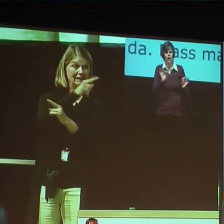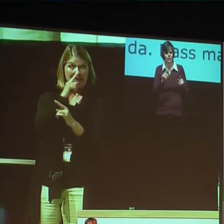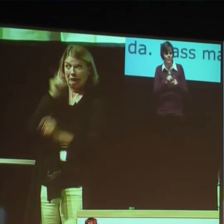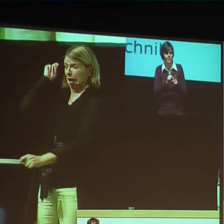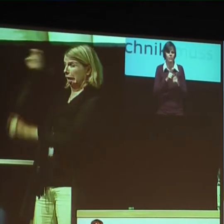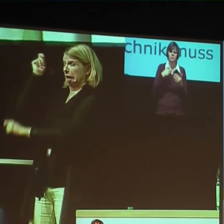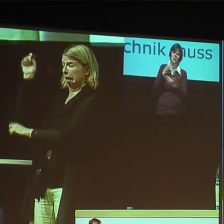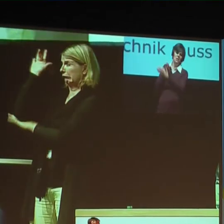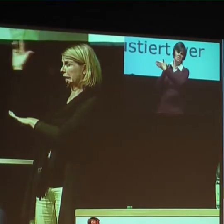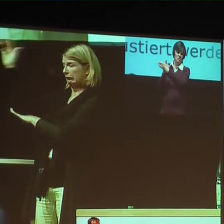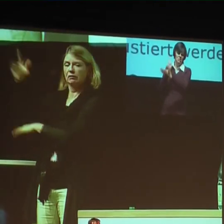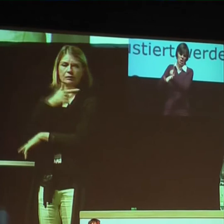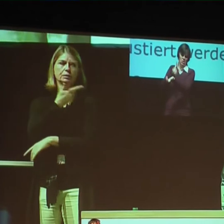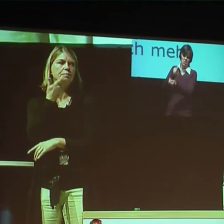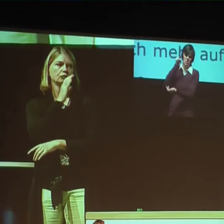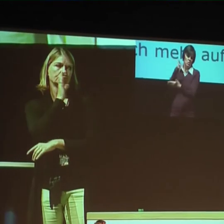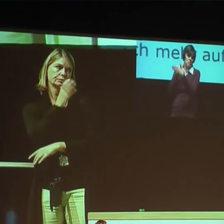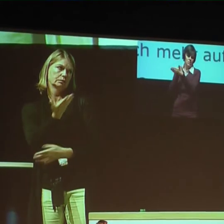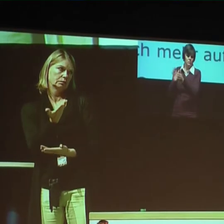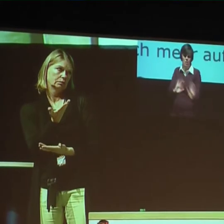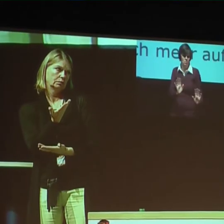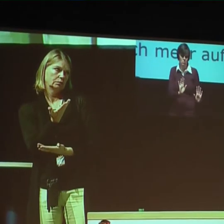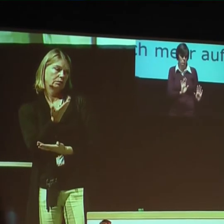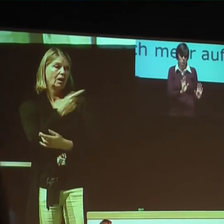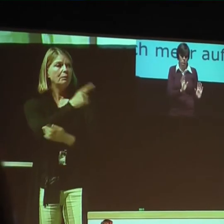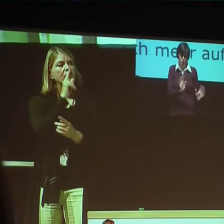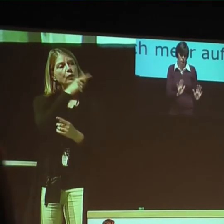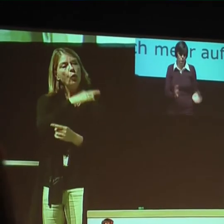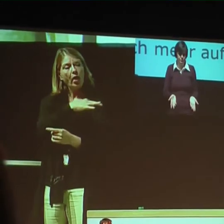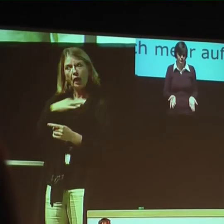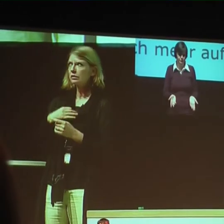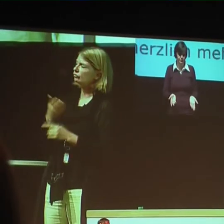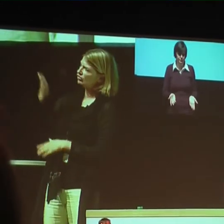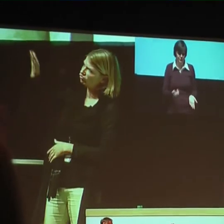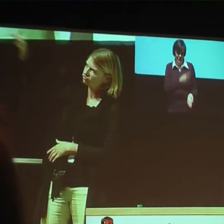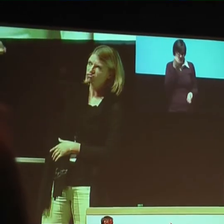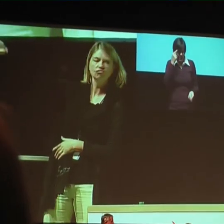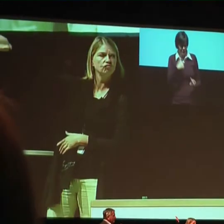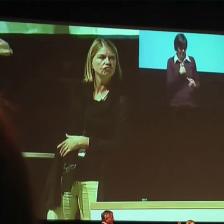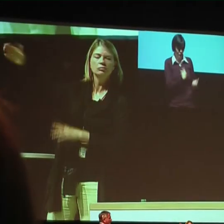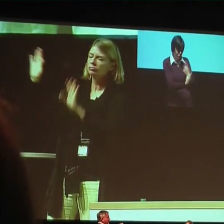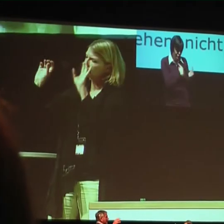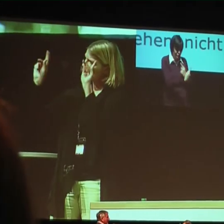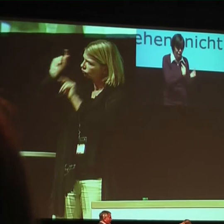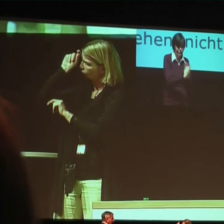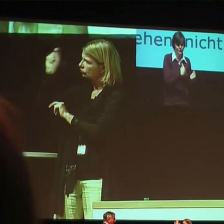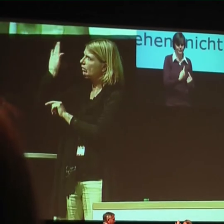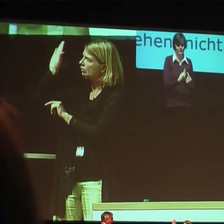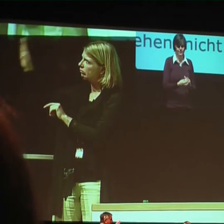haben Sie keine Chance. Aber solange Sie mit den Ärzten die Hände geben und sagen, ihr macht euren Job, ihr wollt helfen, wir